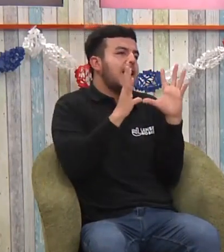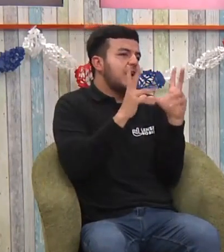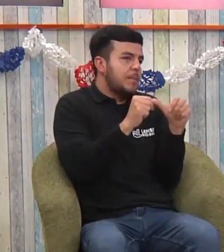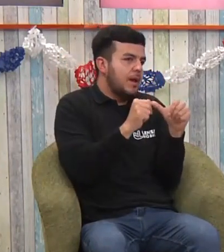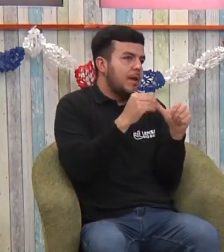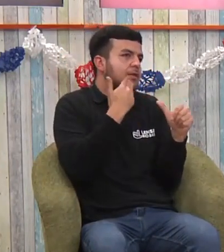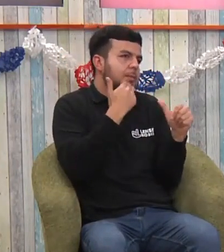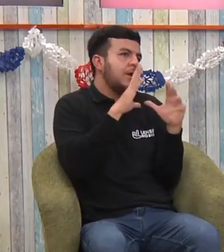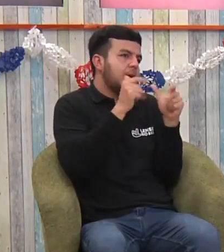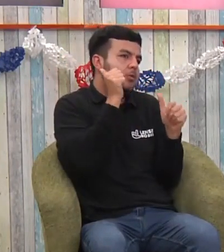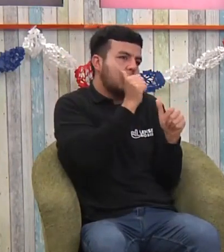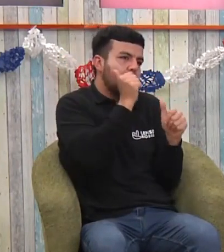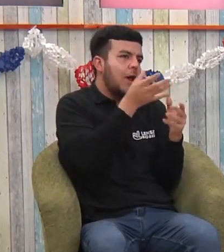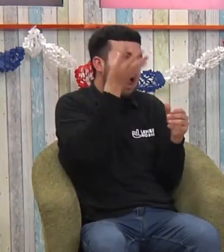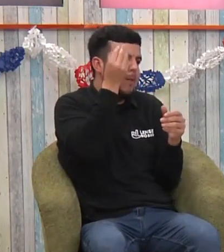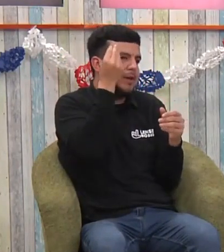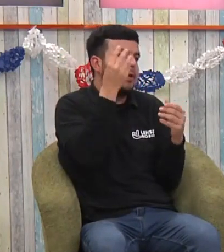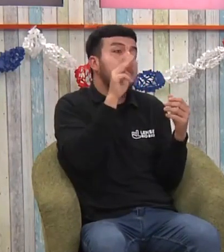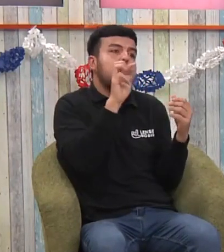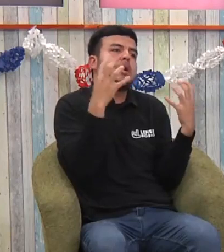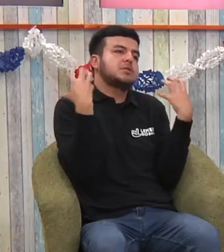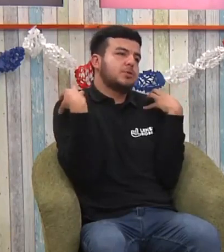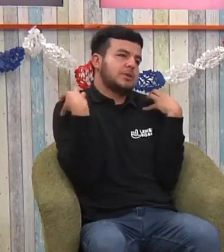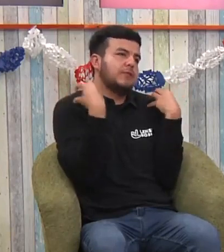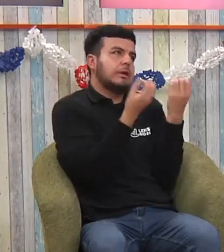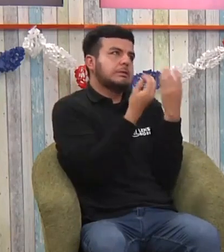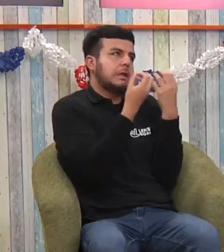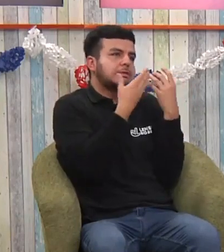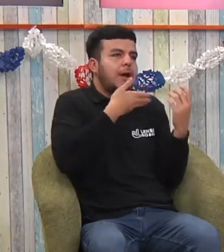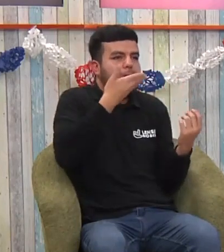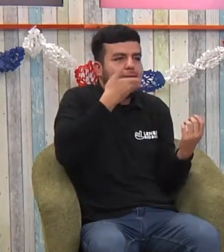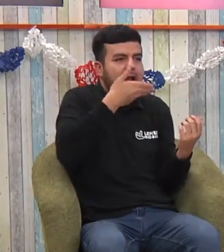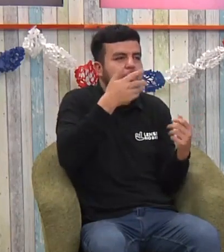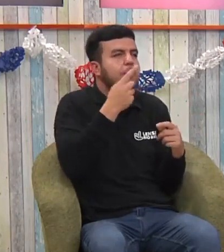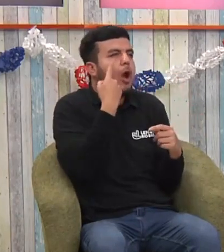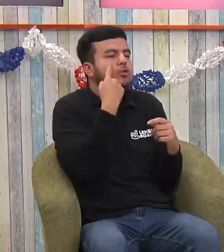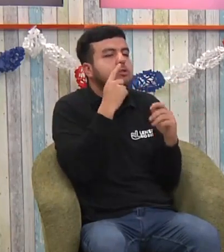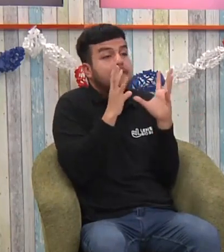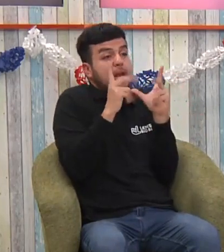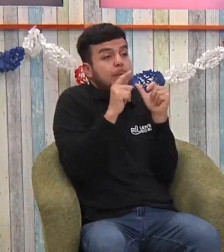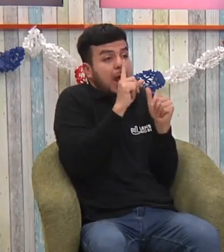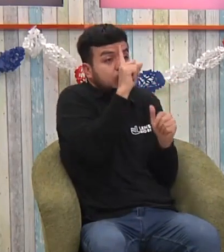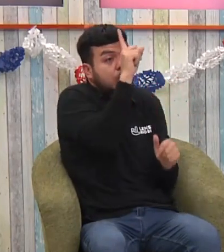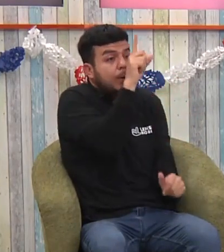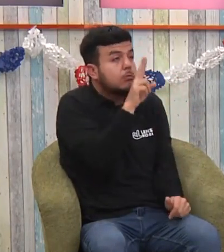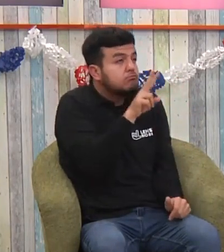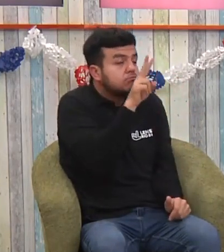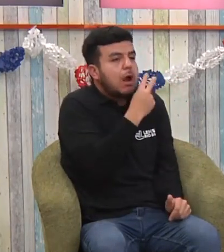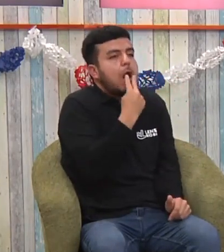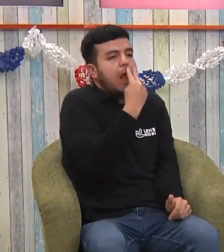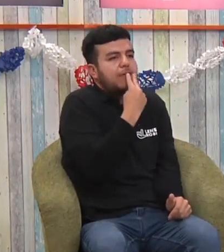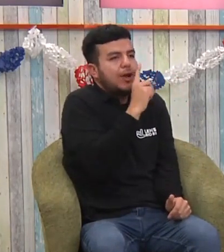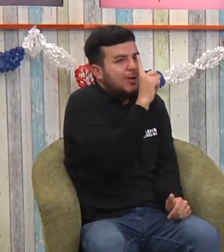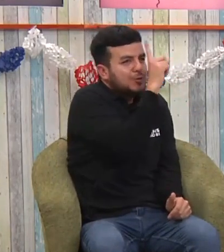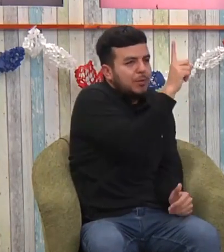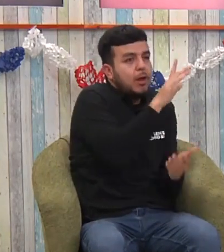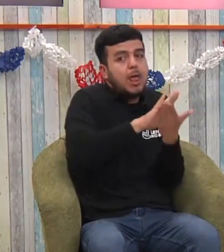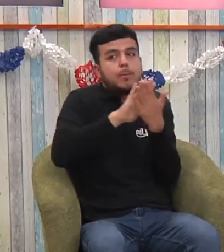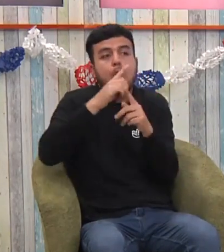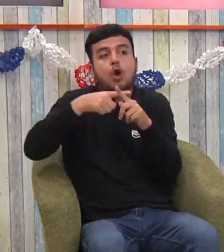fonaudiológico muchas veces también que participe la familia de este proceso en mi caso por ejemplo yo con mi familia que estoy